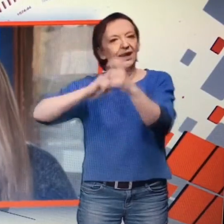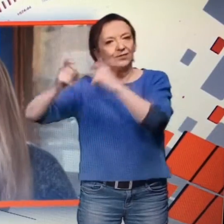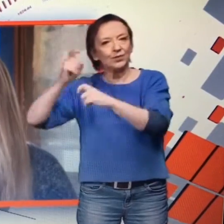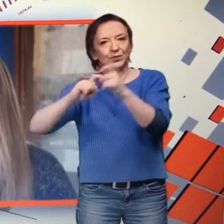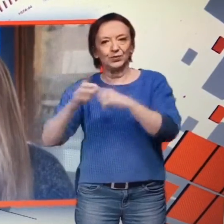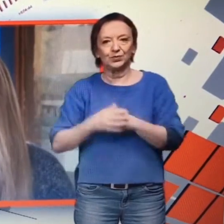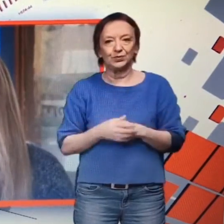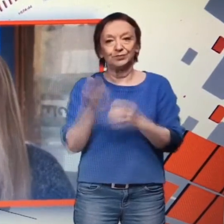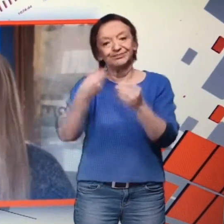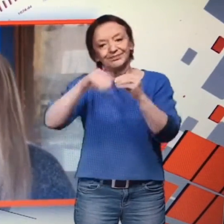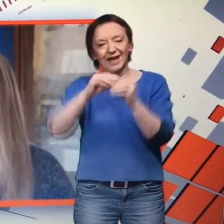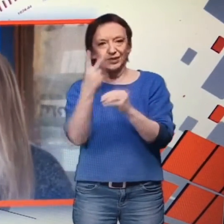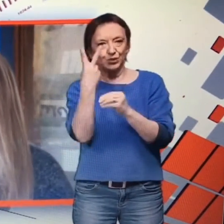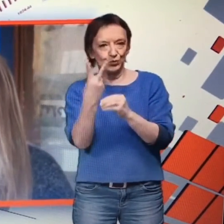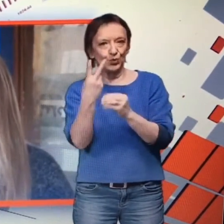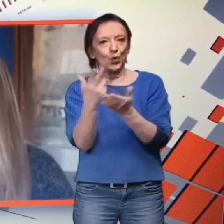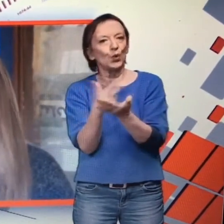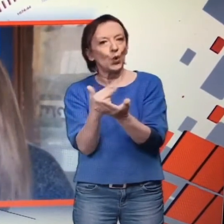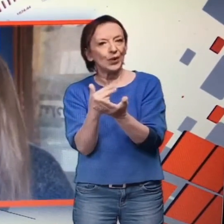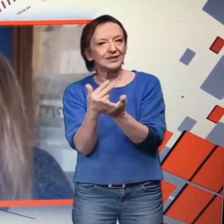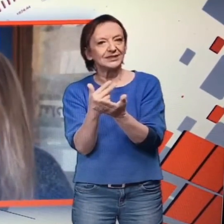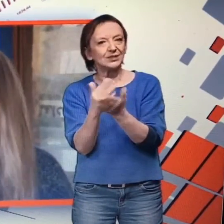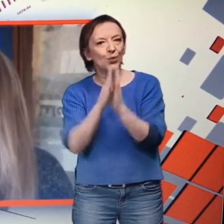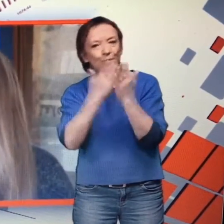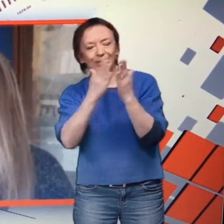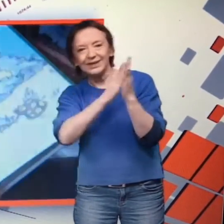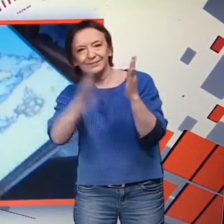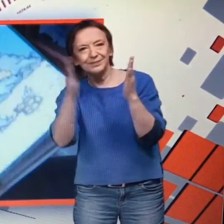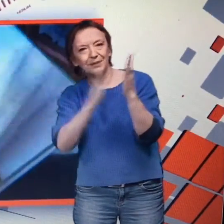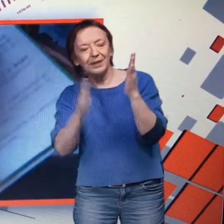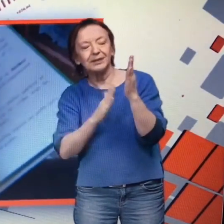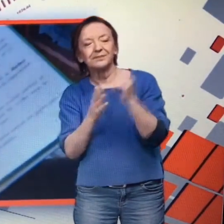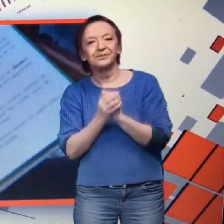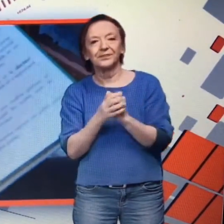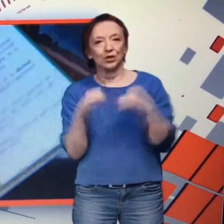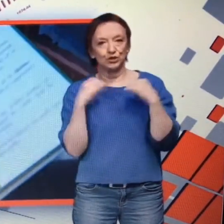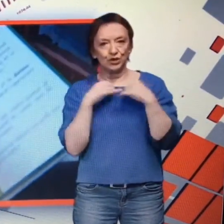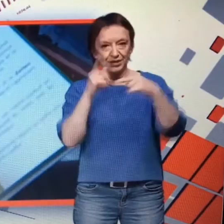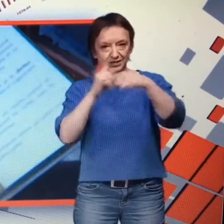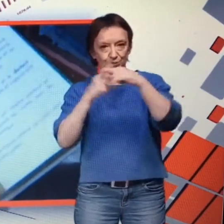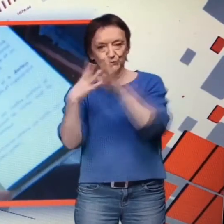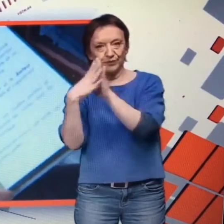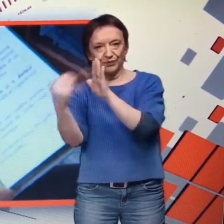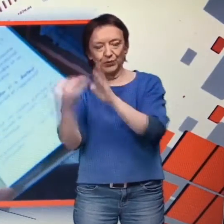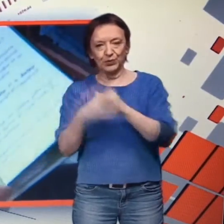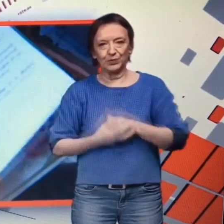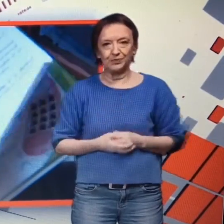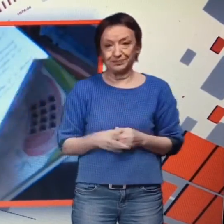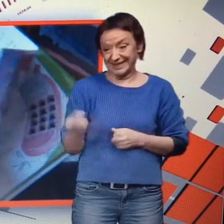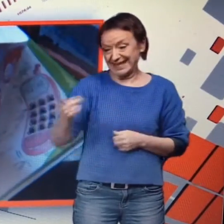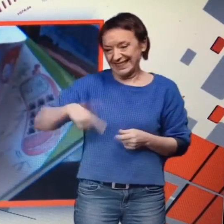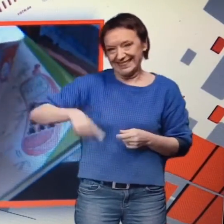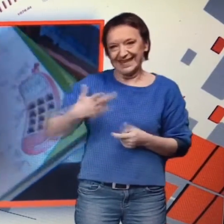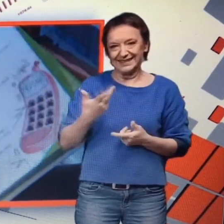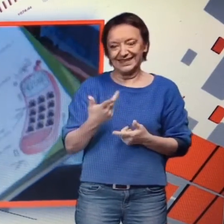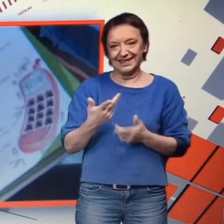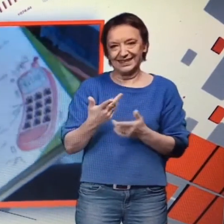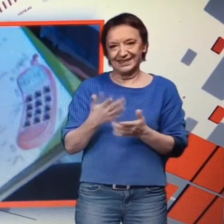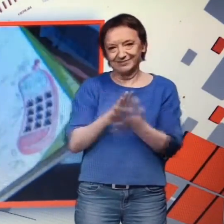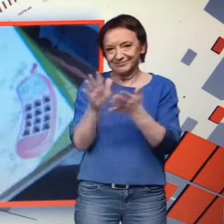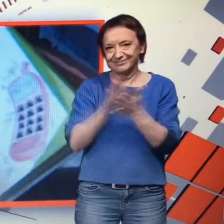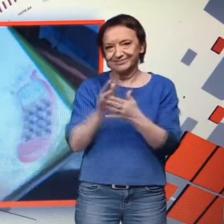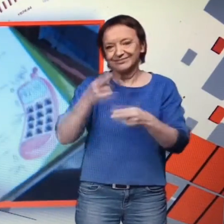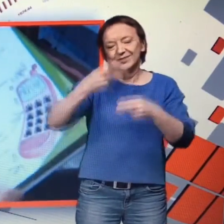collections sont venues rejoindre un peu. Donc il eu la jeunesse et le photo. Et le dernier né s'appelle Nestor.